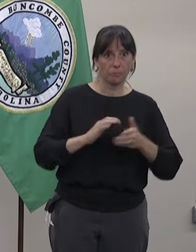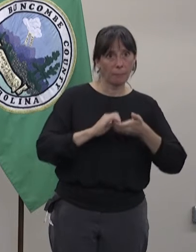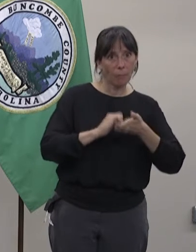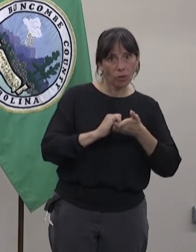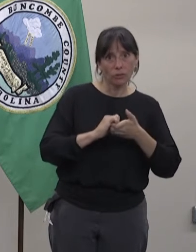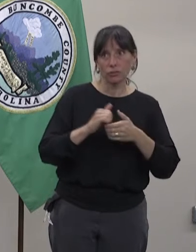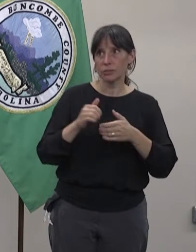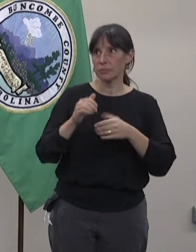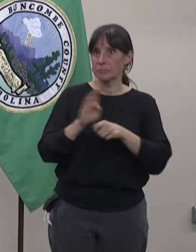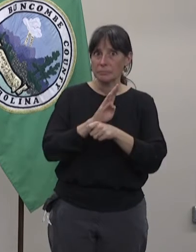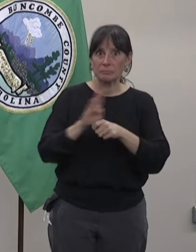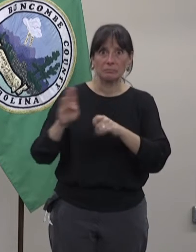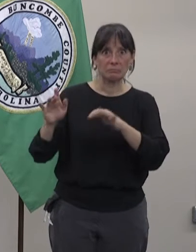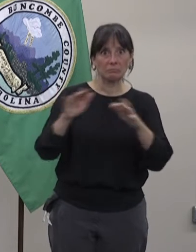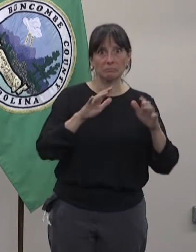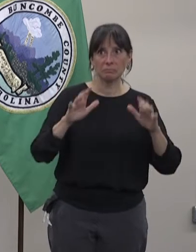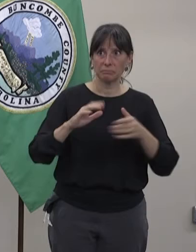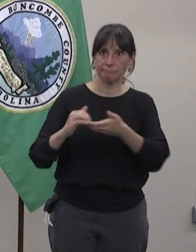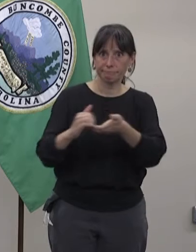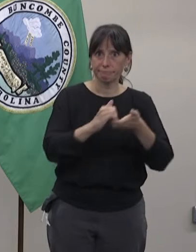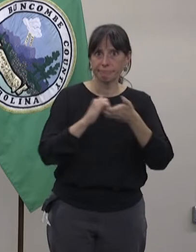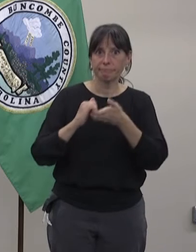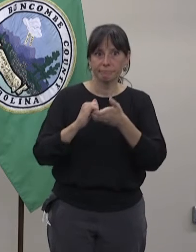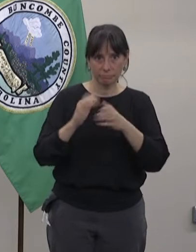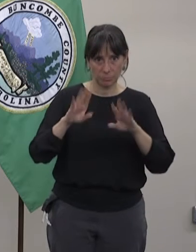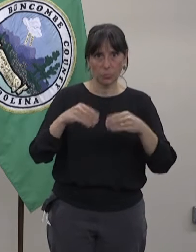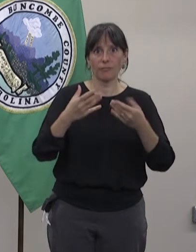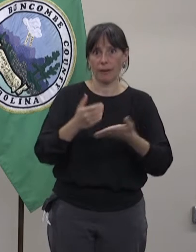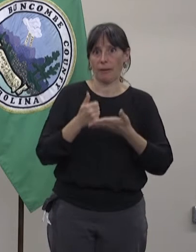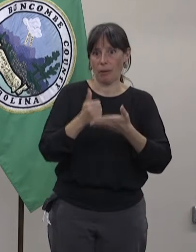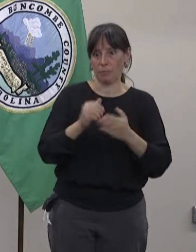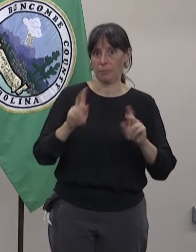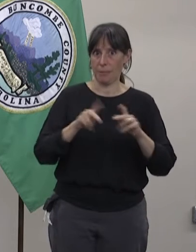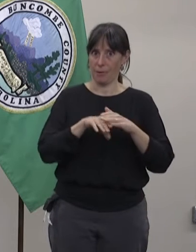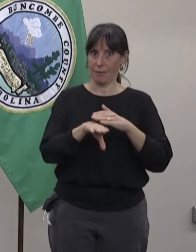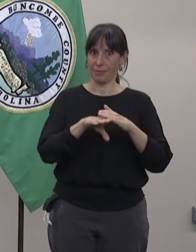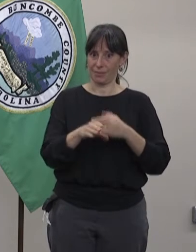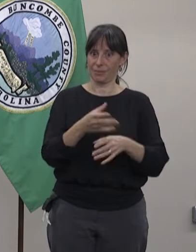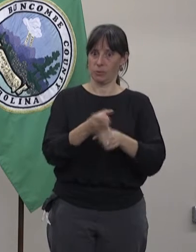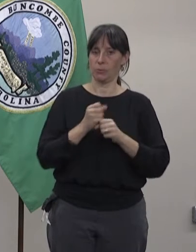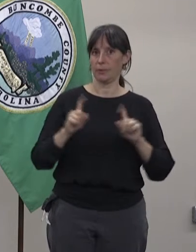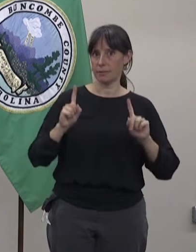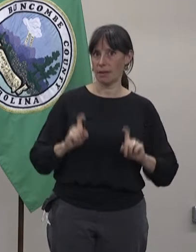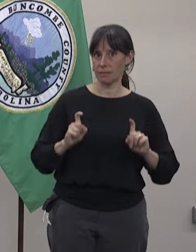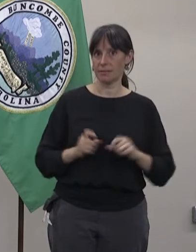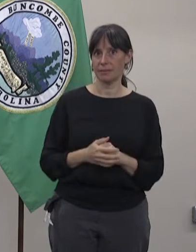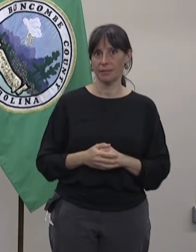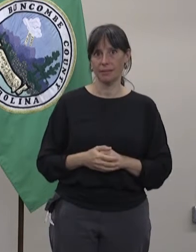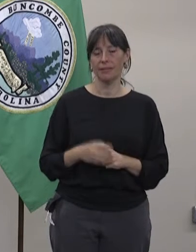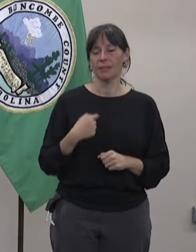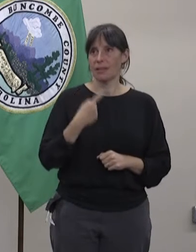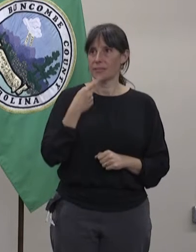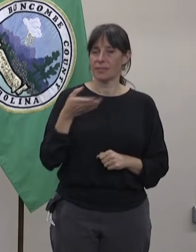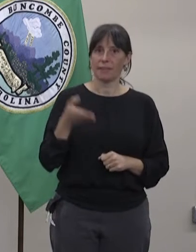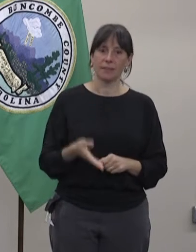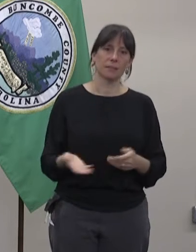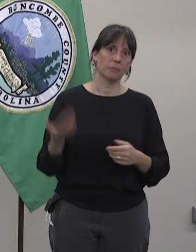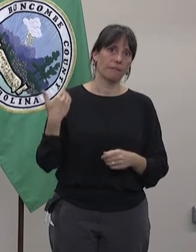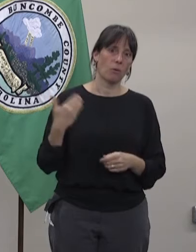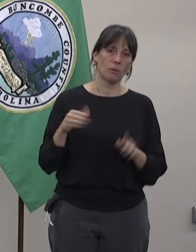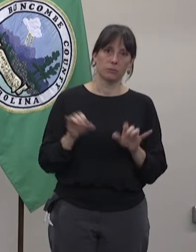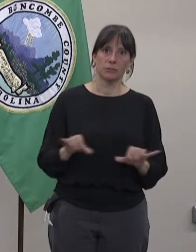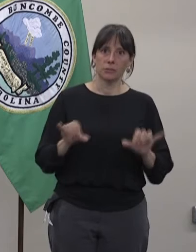paso desde hace ya varios meses. Este es un trabajo colaborativo con muchos esfuerzo esfuerzos de la comunidad.